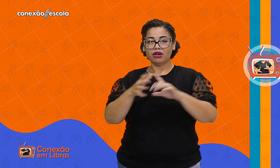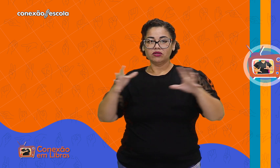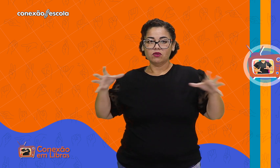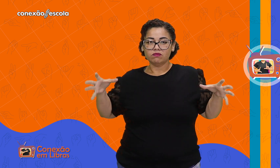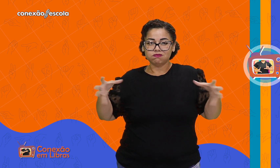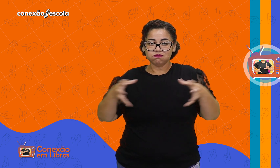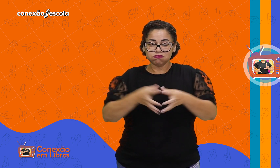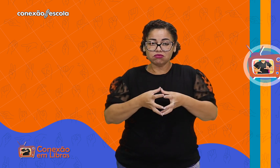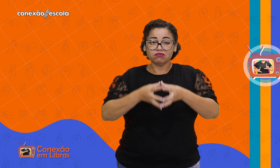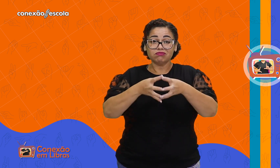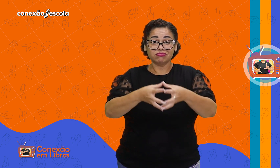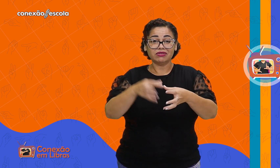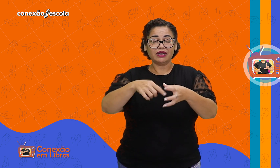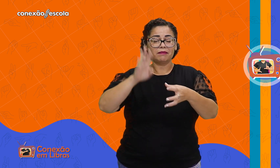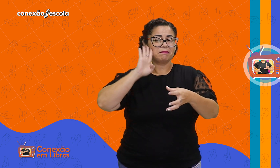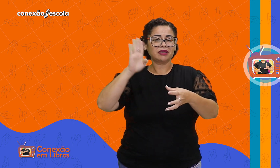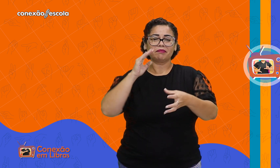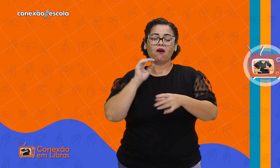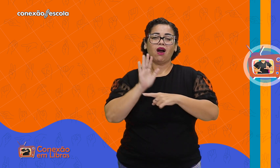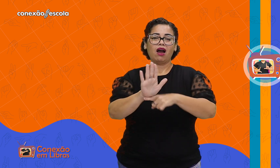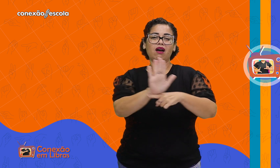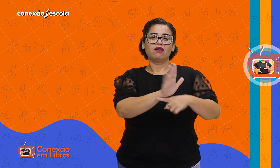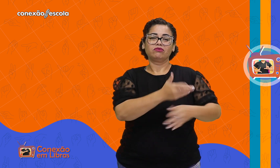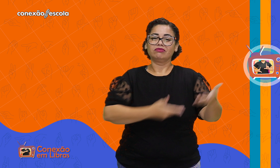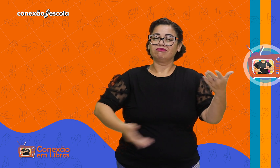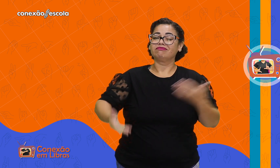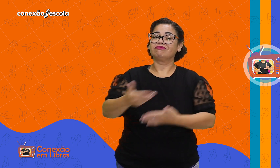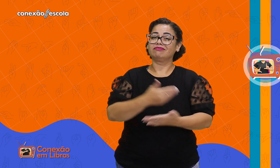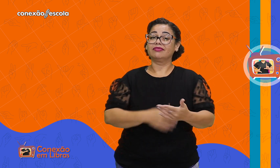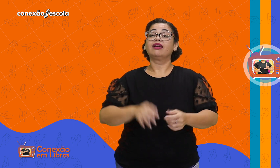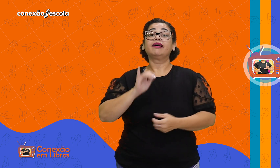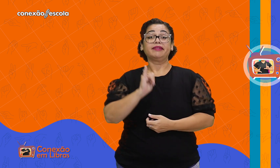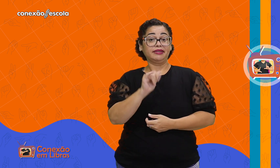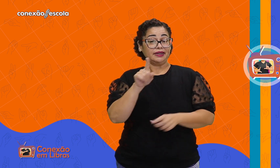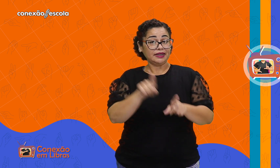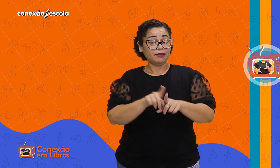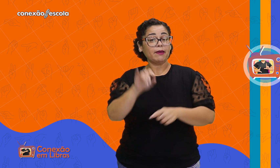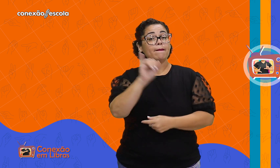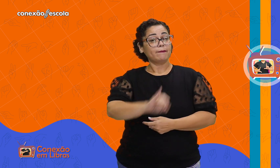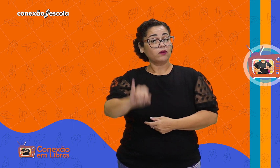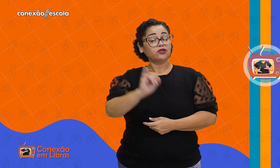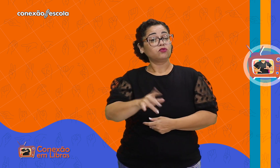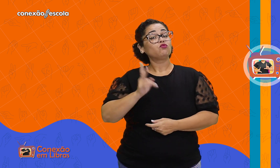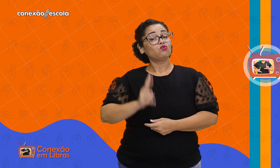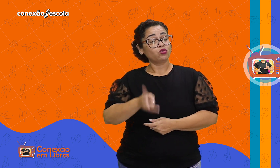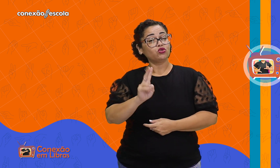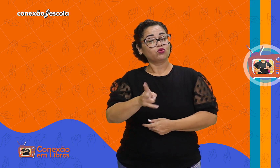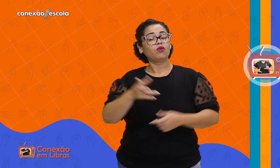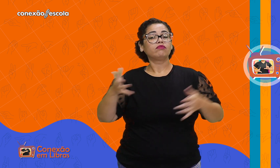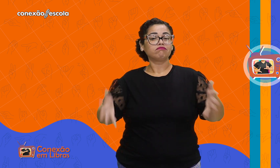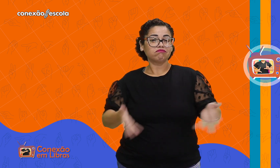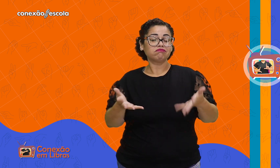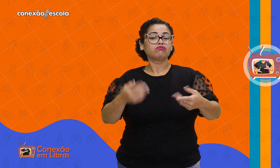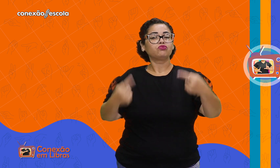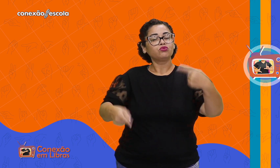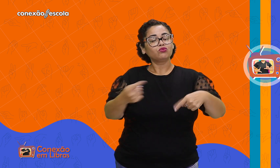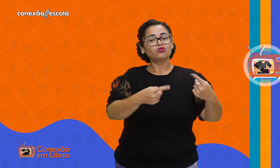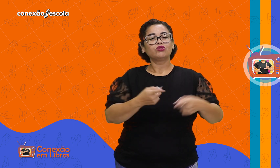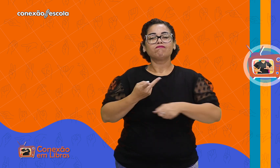educadores e comunidade desempenham um papel crucial. Ressaltamos também a importância de continuarmos a discussão